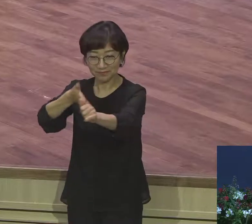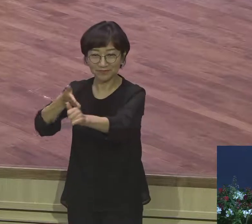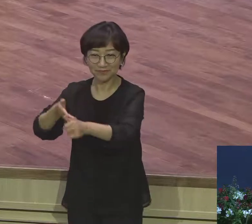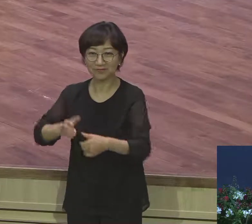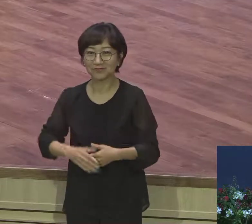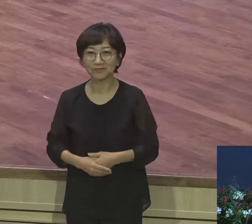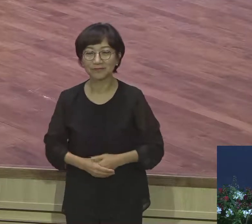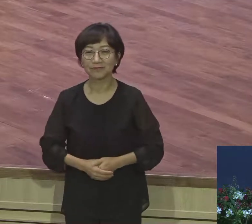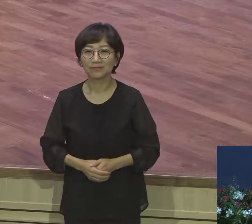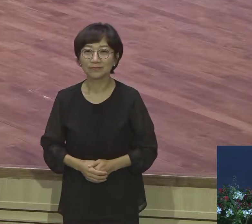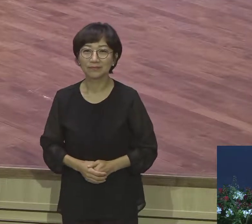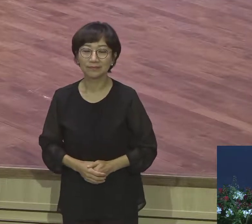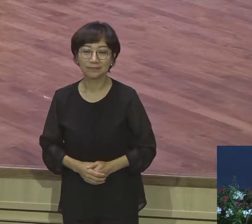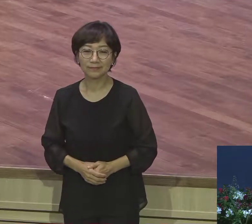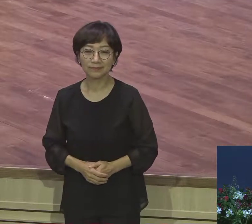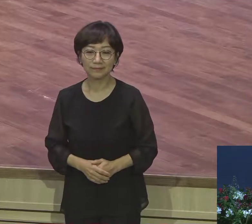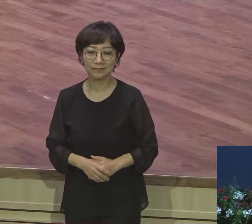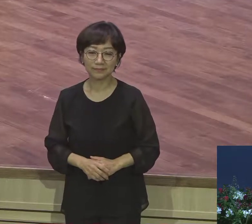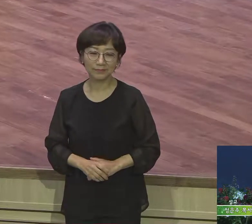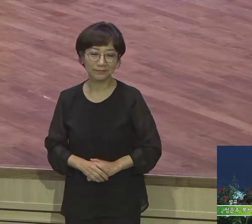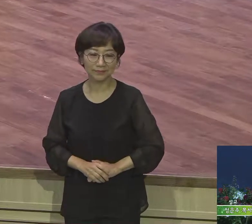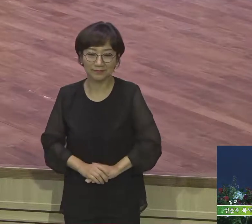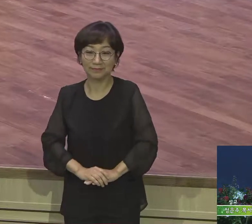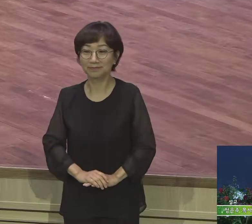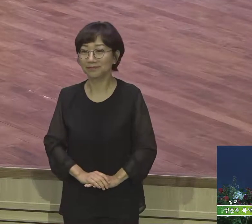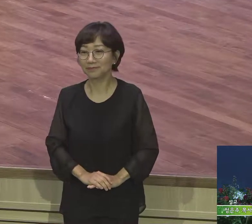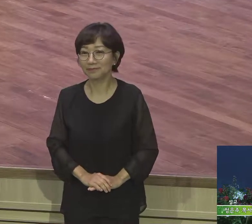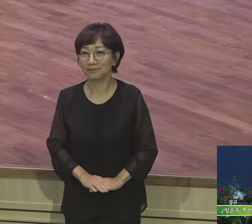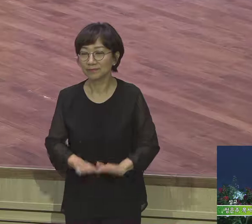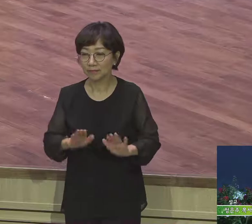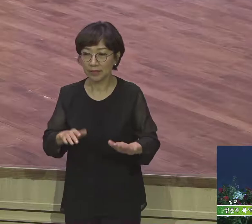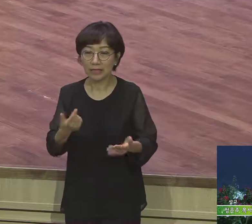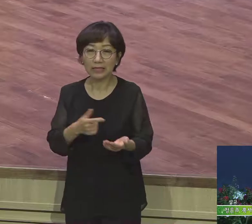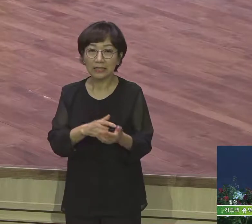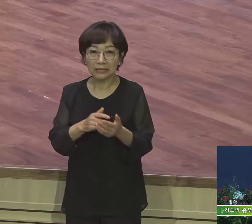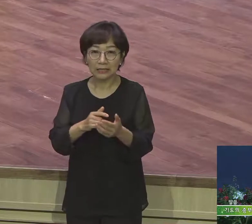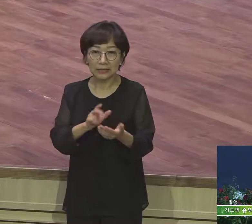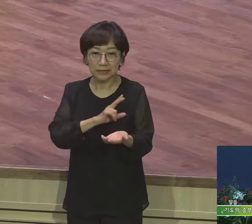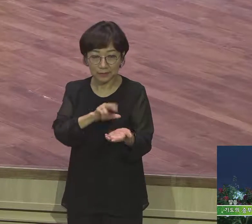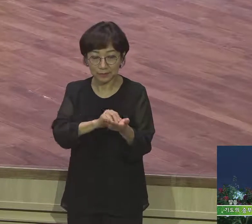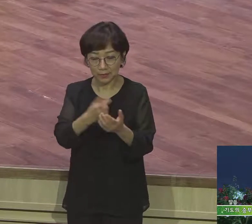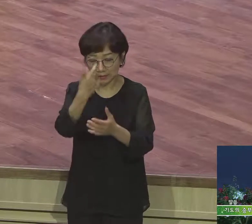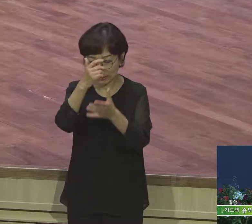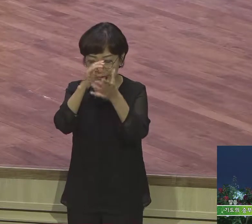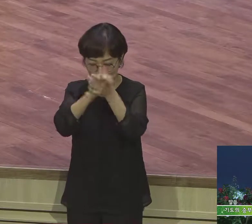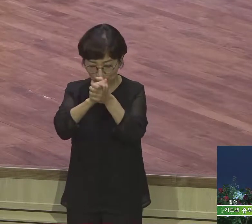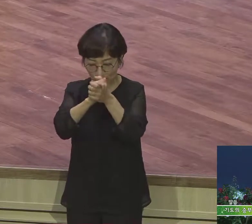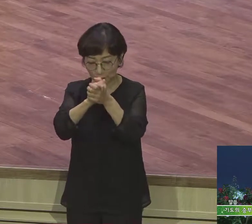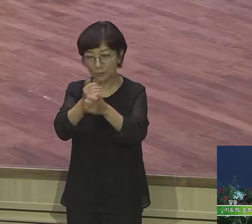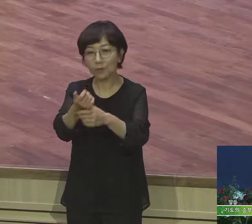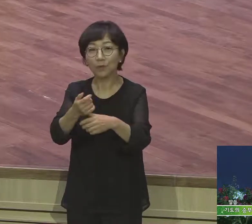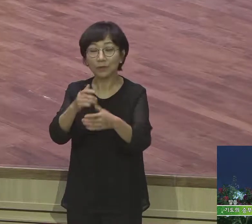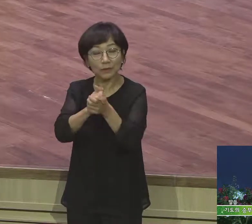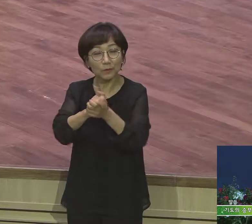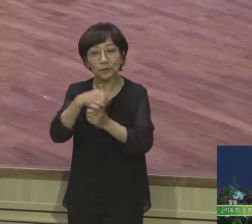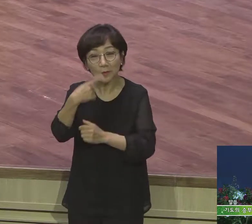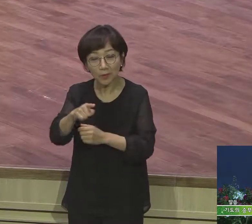이거대로 말씀 가지고 기도의 성부사라는 제목으로 말씀을 드립니다 매주